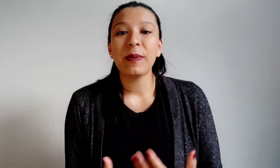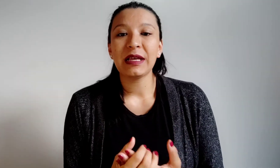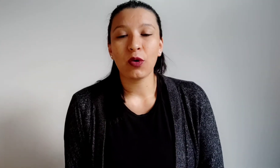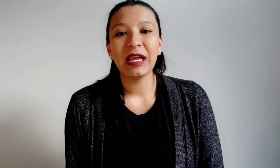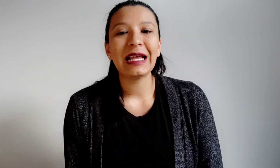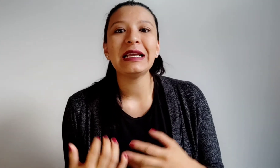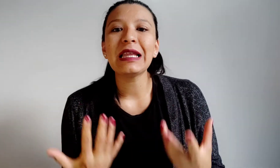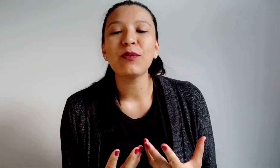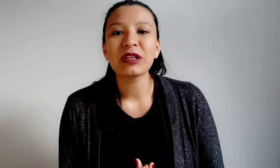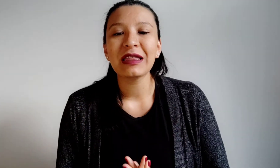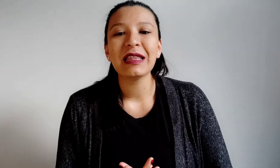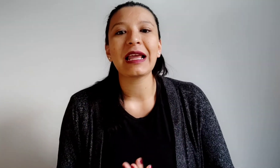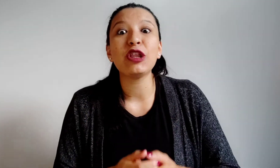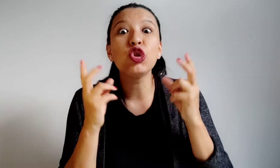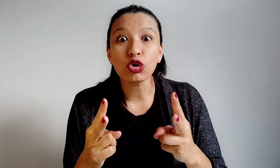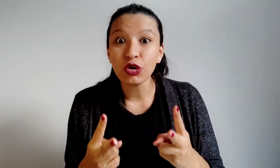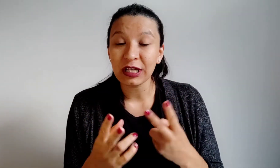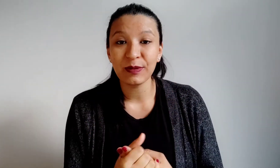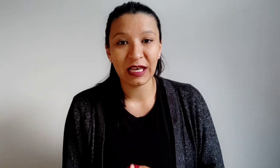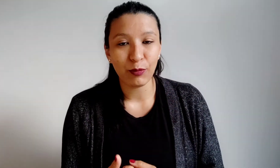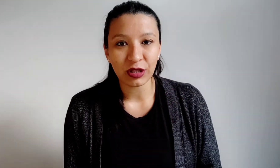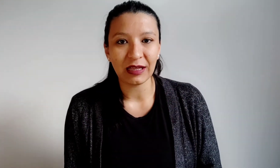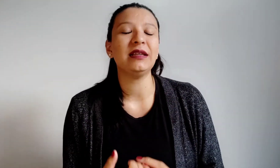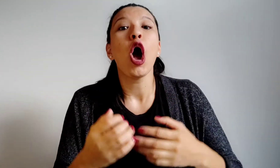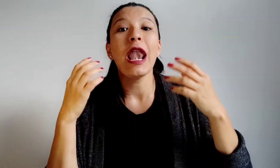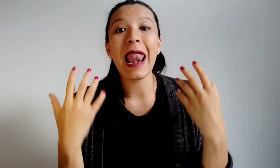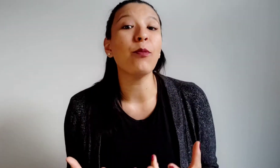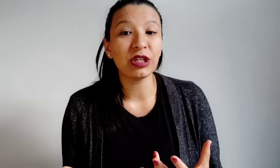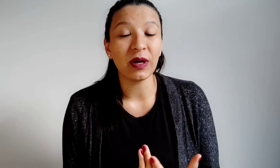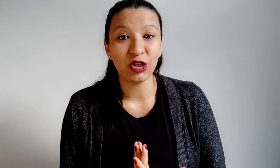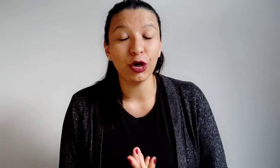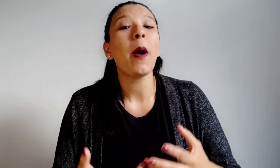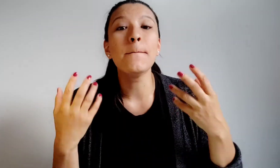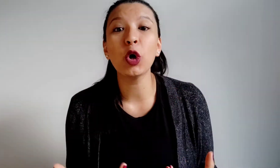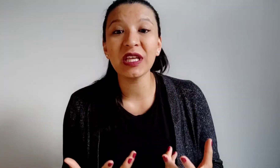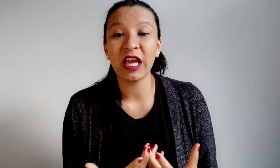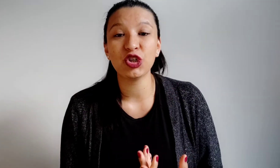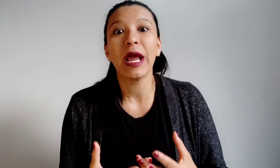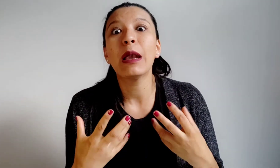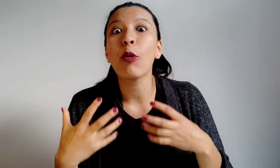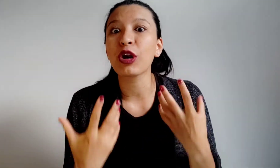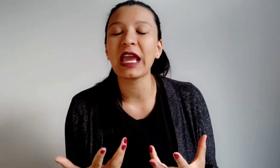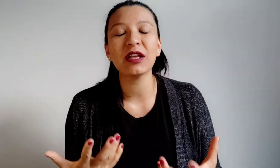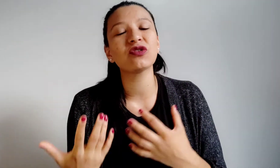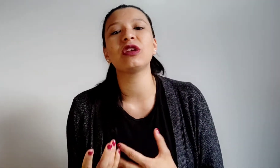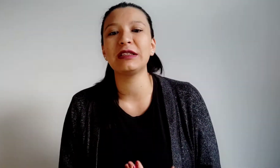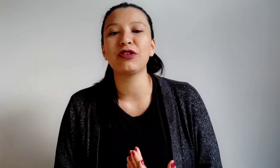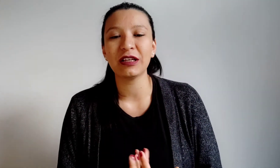pasar con inglés y tenemos que entender que hay dos cosas bien importantes, la motivación, motivation, el por qué yo estoy haciendo las